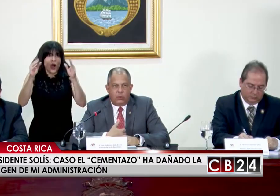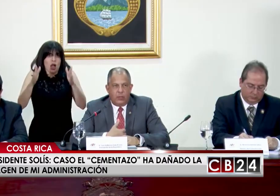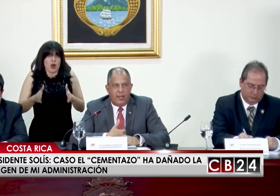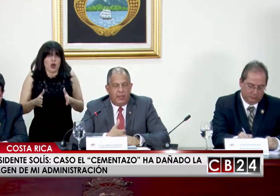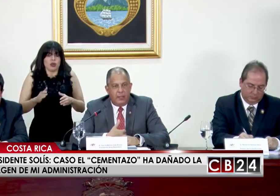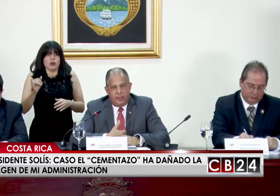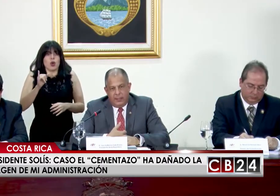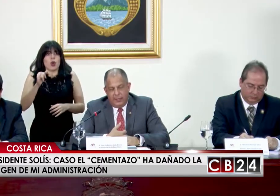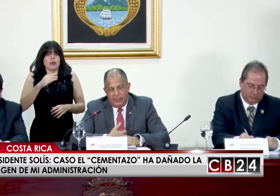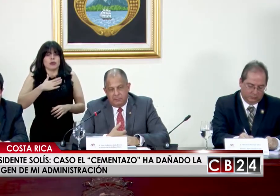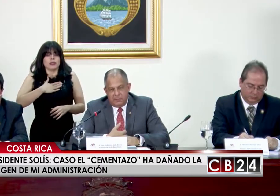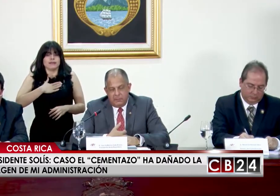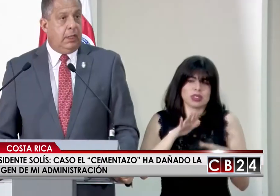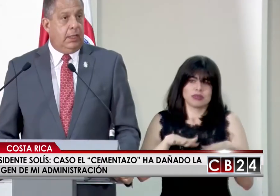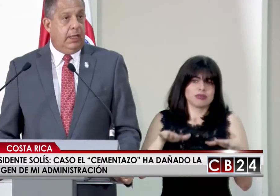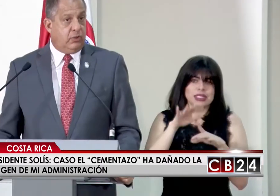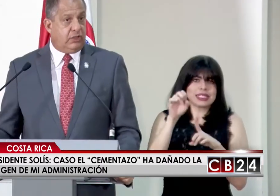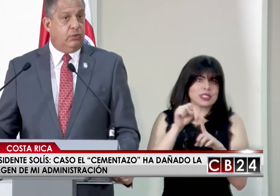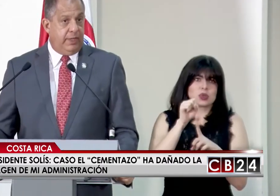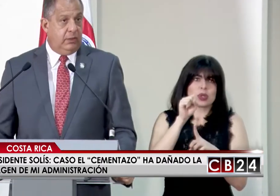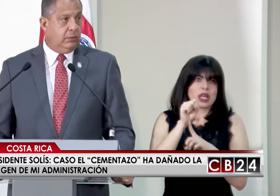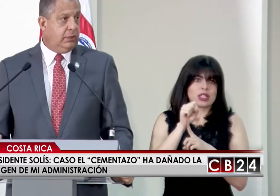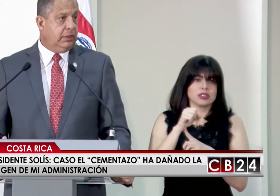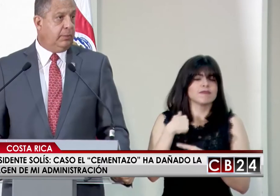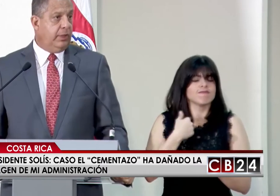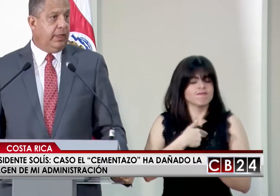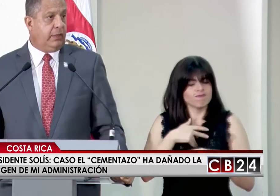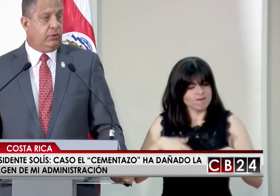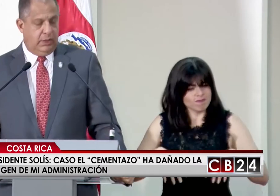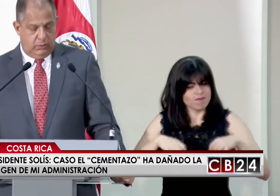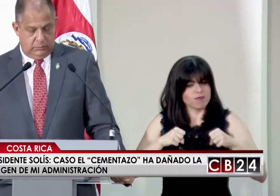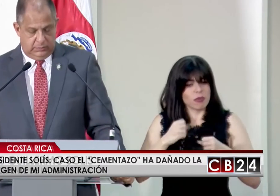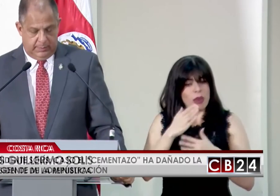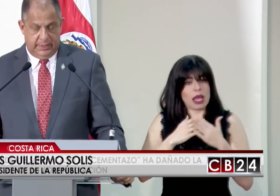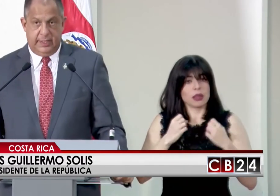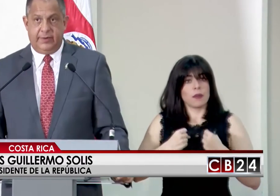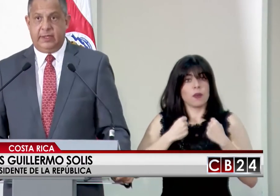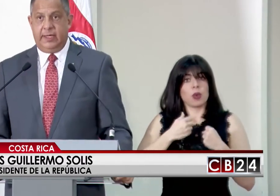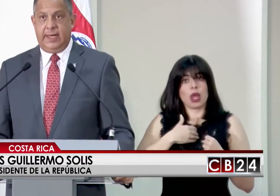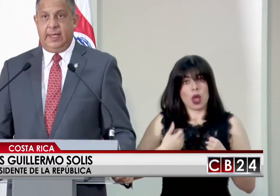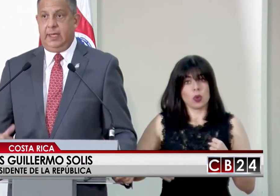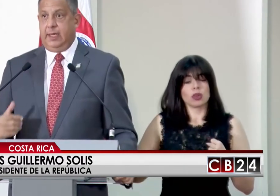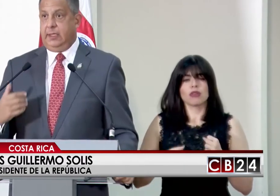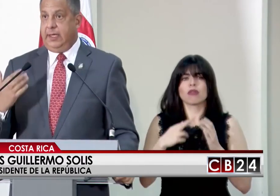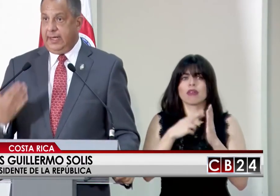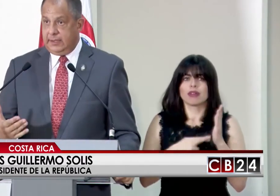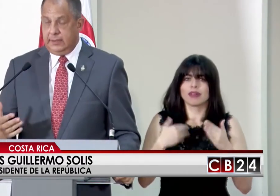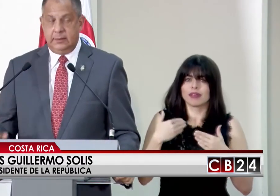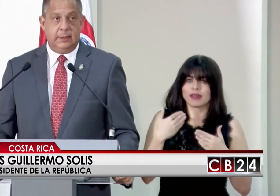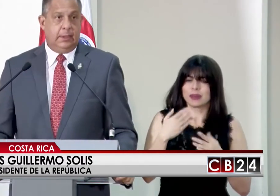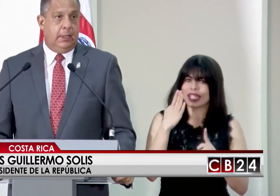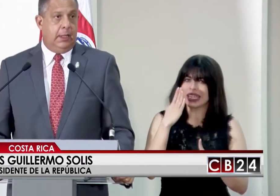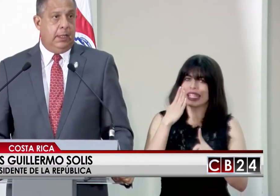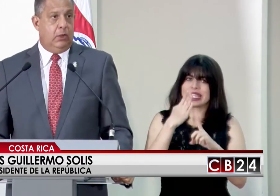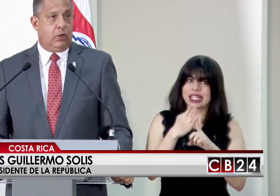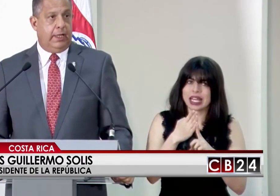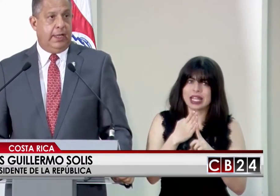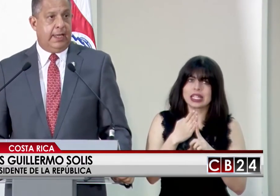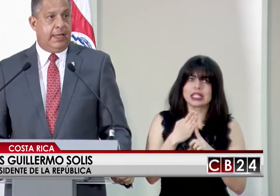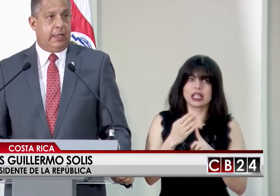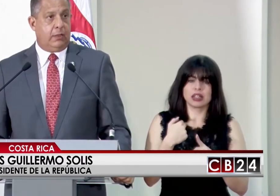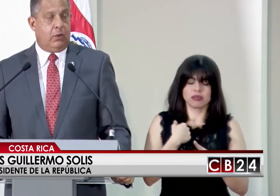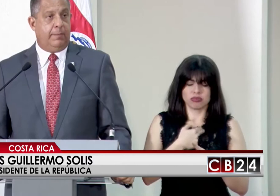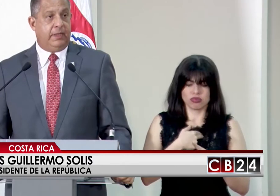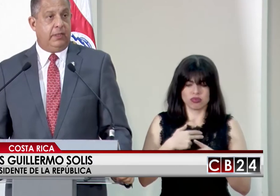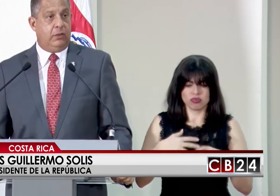una incapacidad de tres semanas. Y hemos asumido desde el Poder Ejecutivo de manera reiterada y directa lo